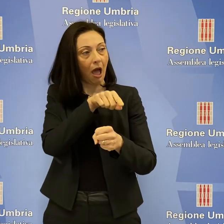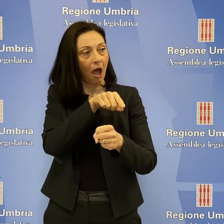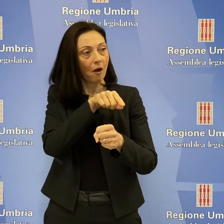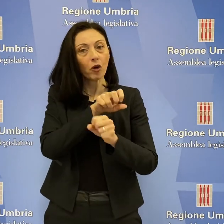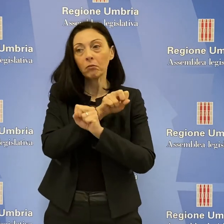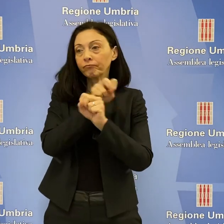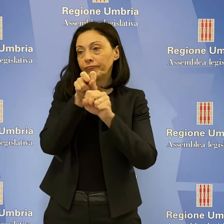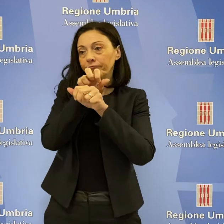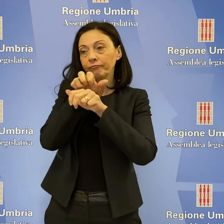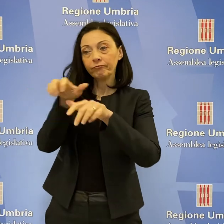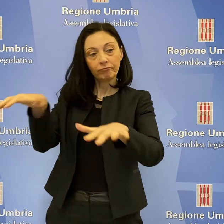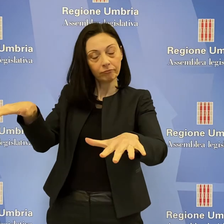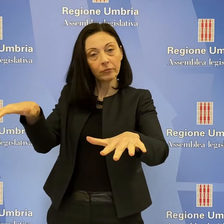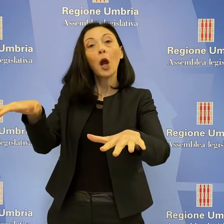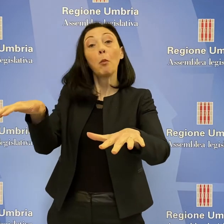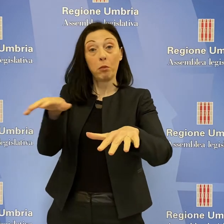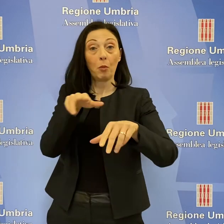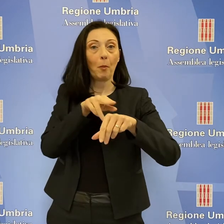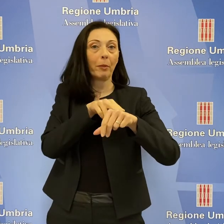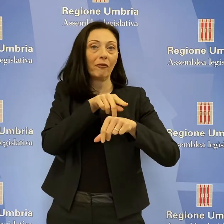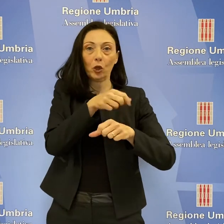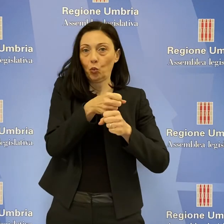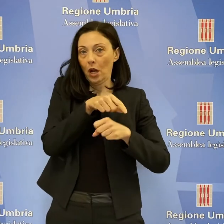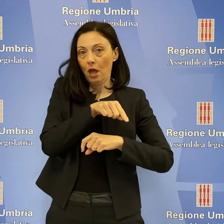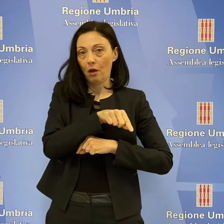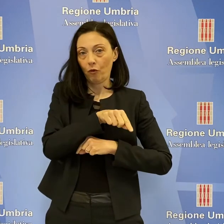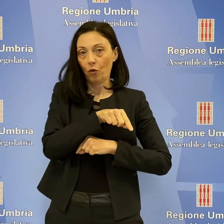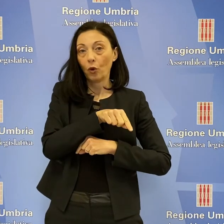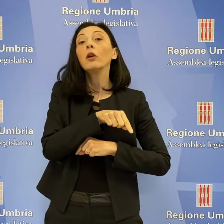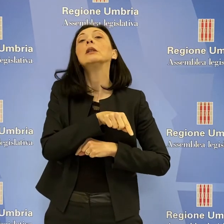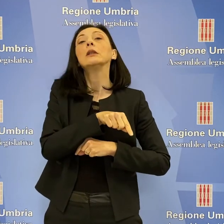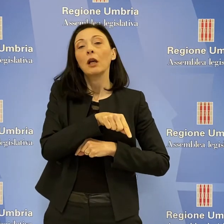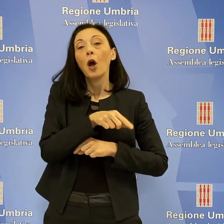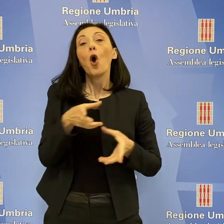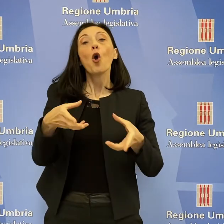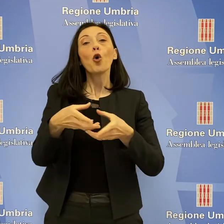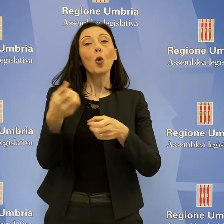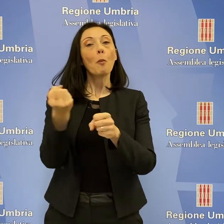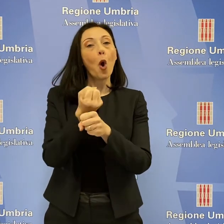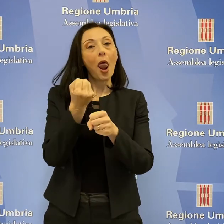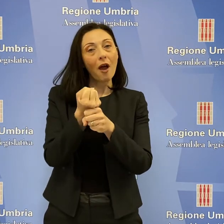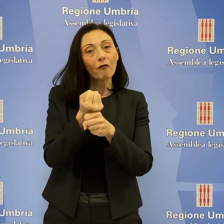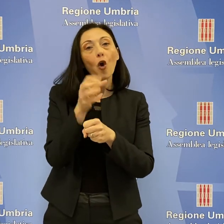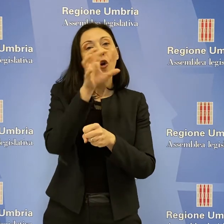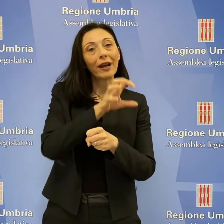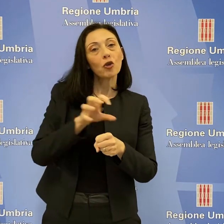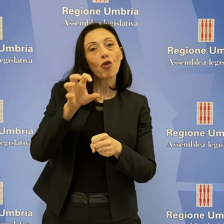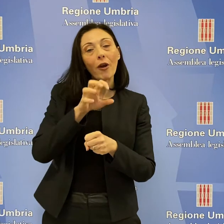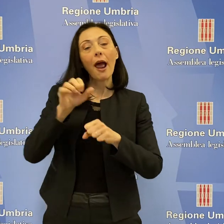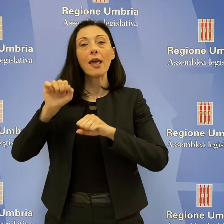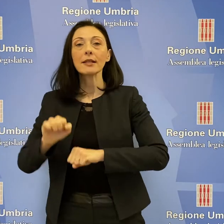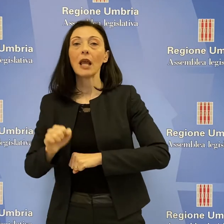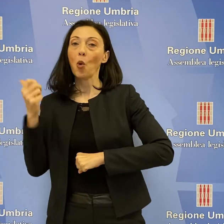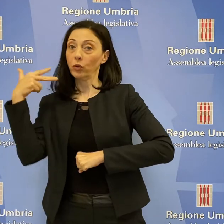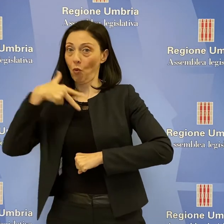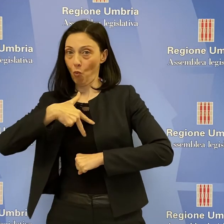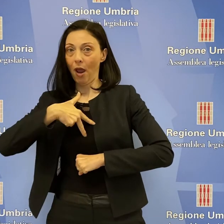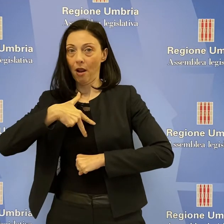prodotto dal tavolo attivato presso la Prefettura di Perugia e dal gruppo di lavoro regionale Salute Welfare e se intenda avviare un vero